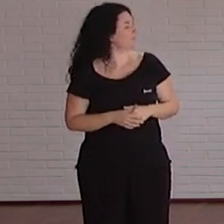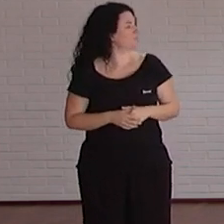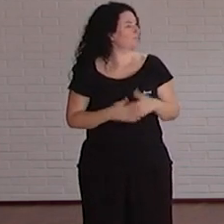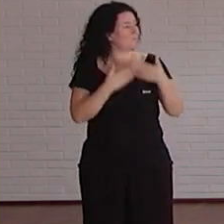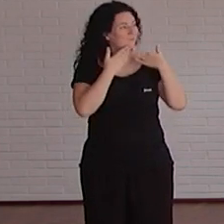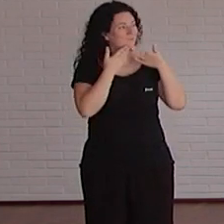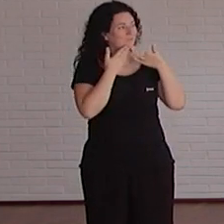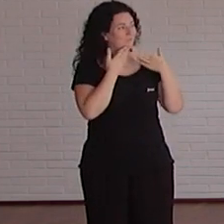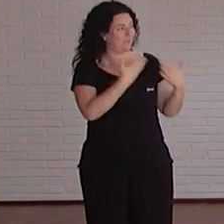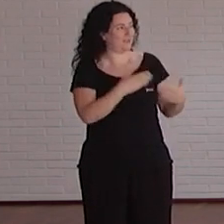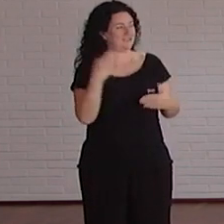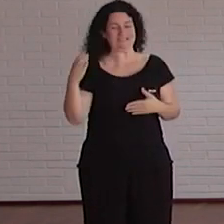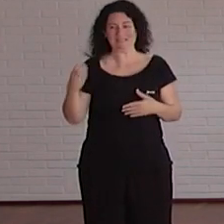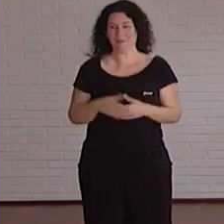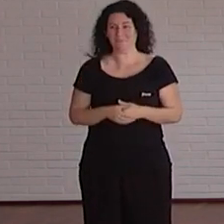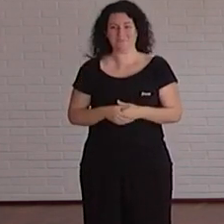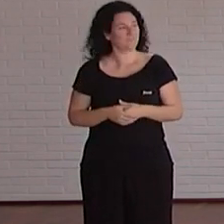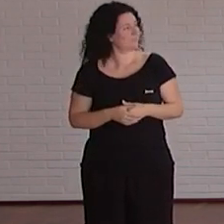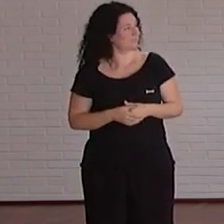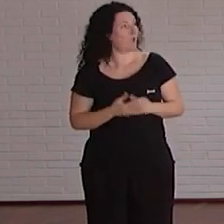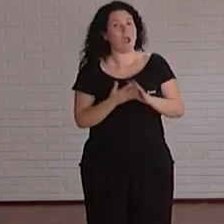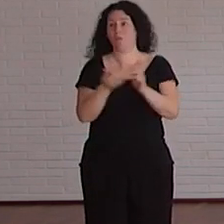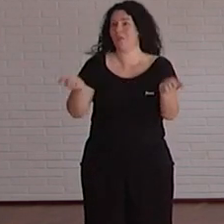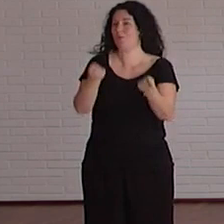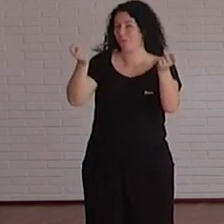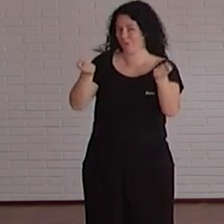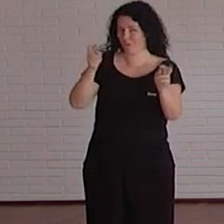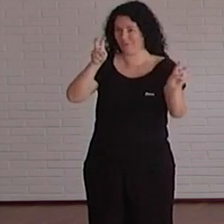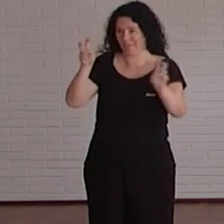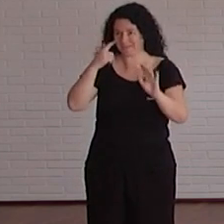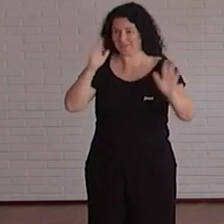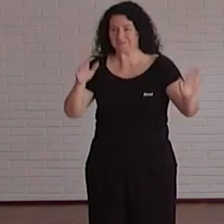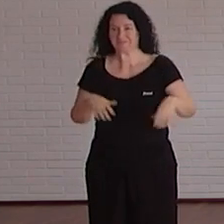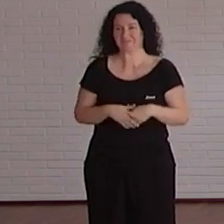muchas gracias Cristina con anuncios y todo de novedades tenemos hoy